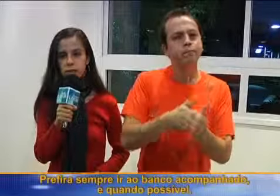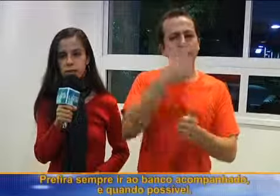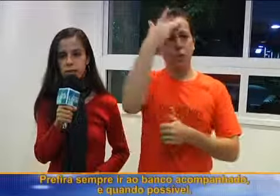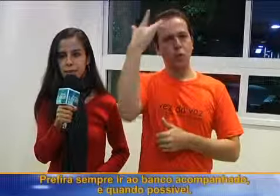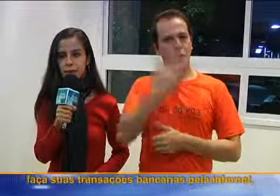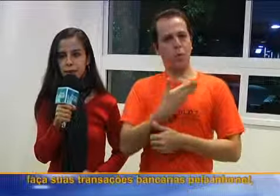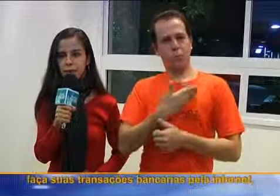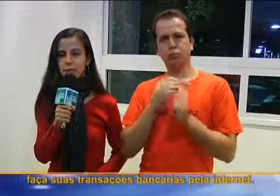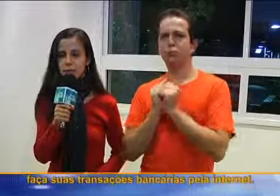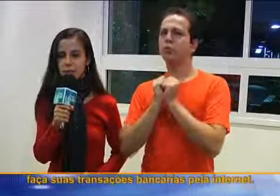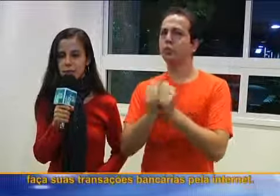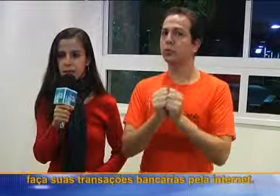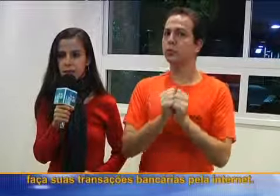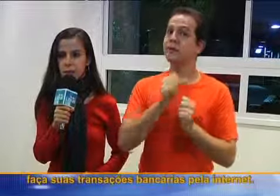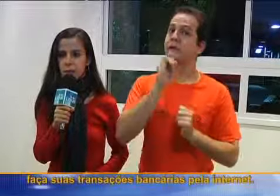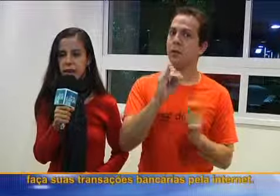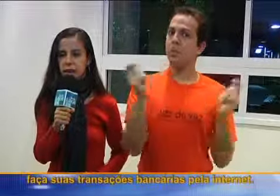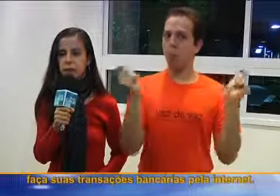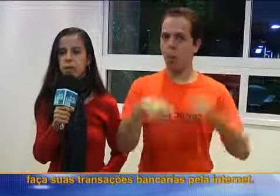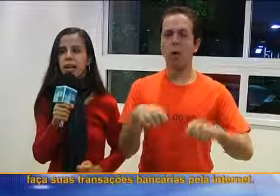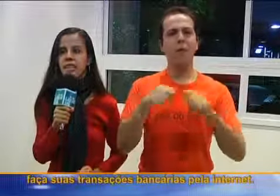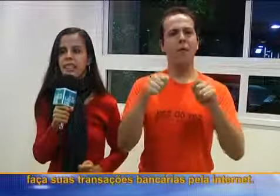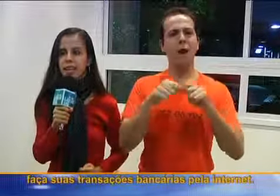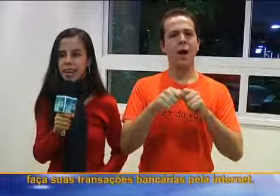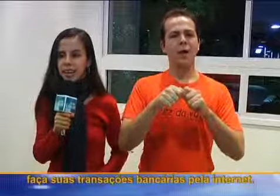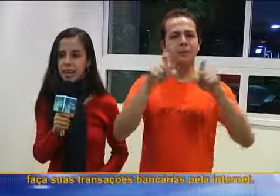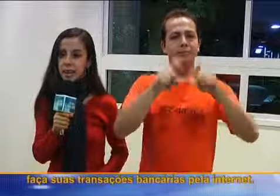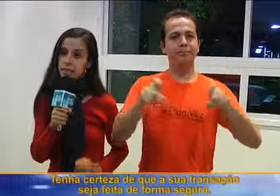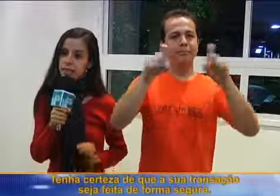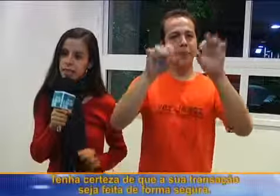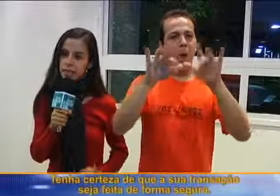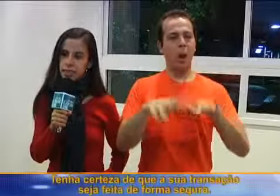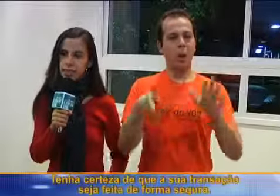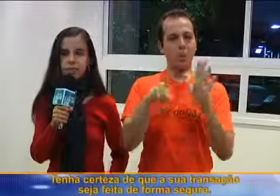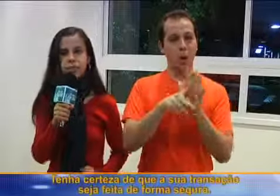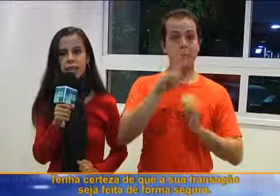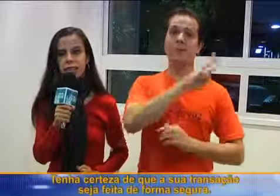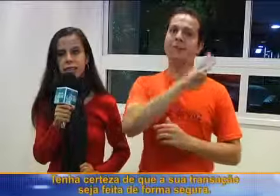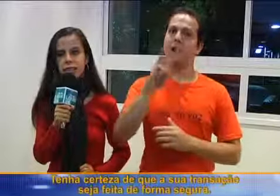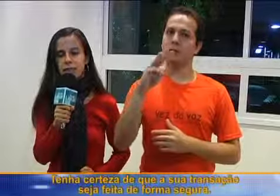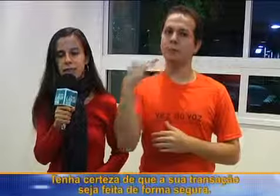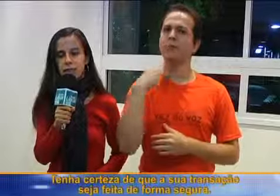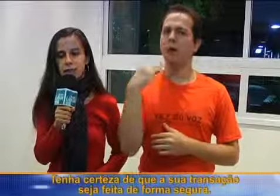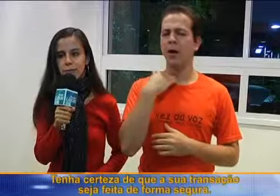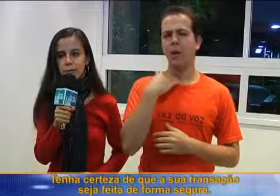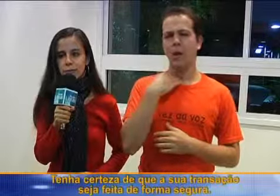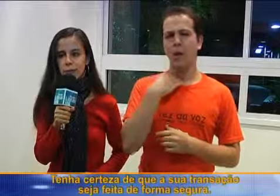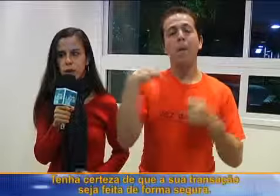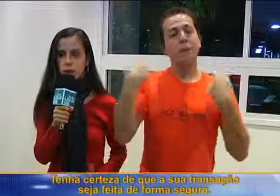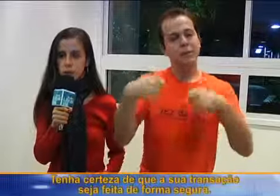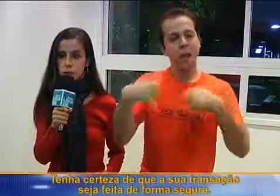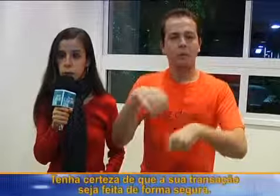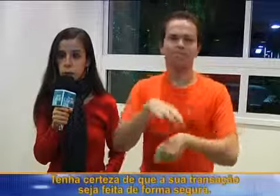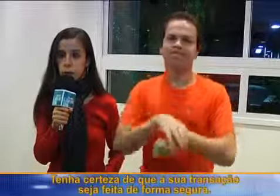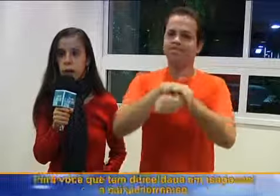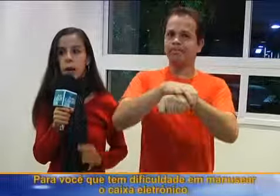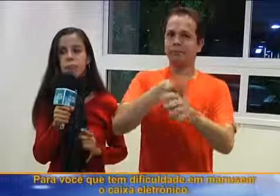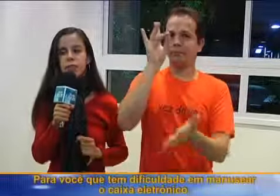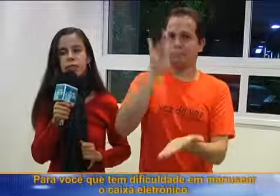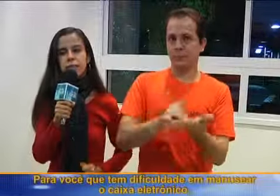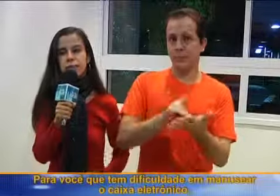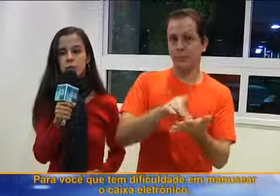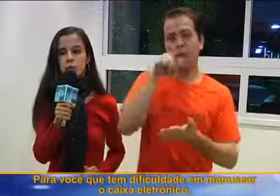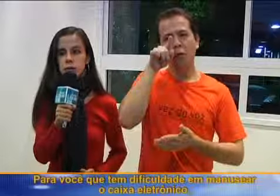e, quando possível, faça suas transações bancárias pela internet. Tenha certeza de que essa transação será feita de forma segura.